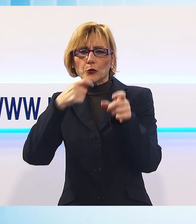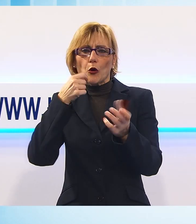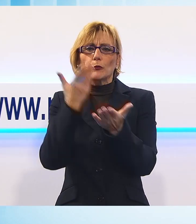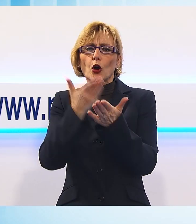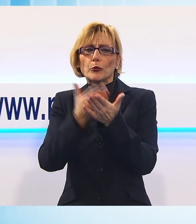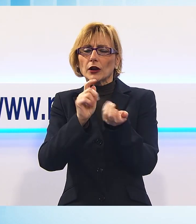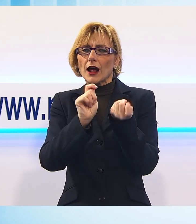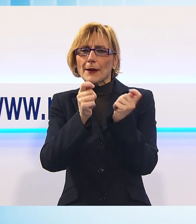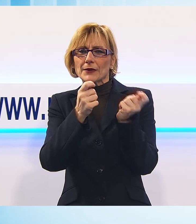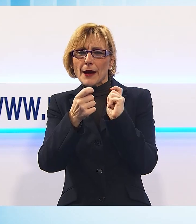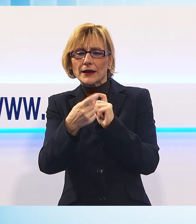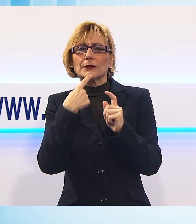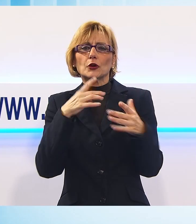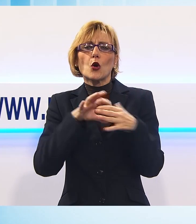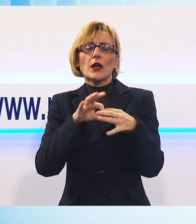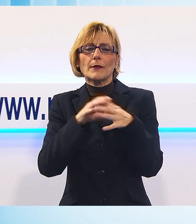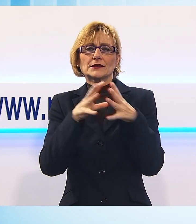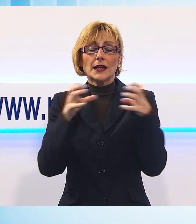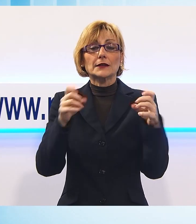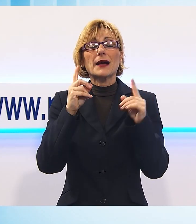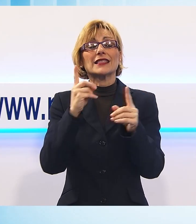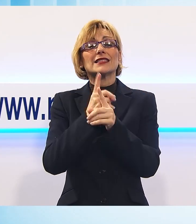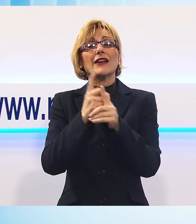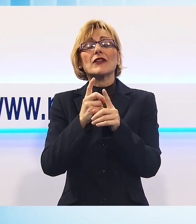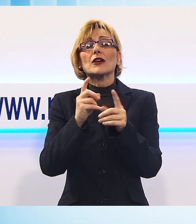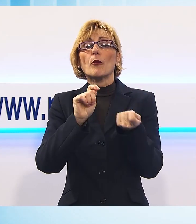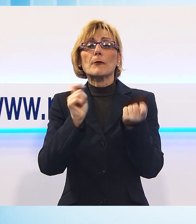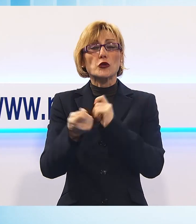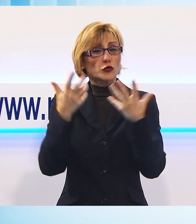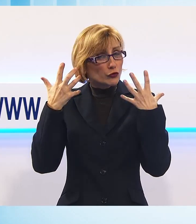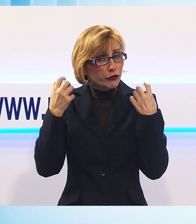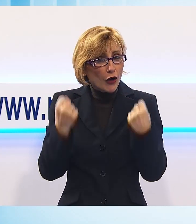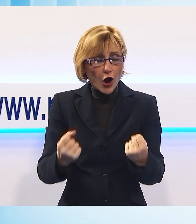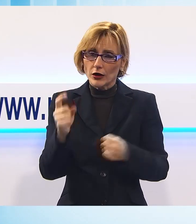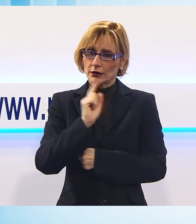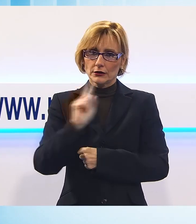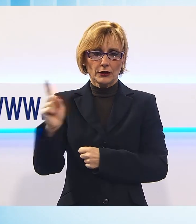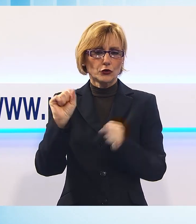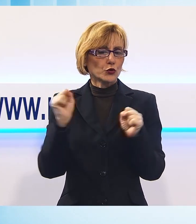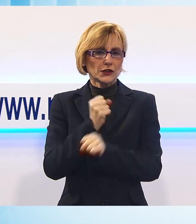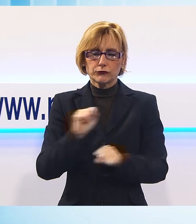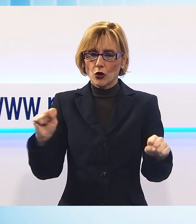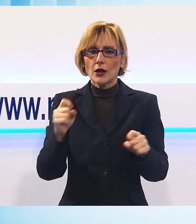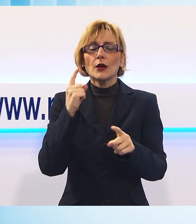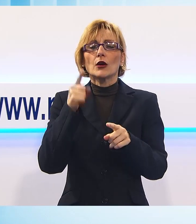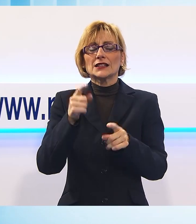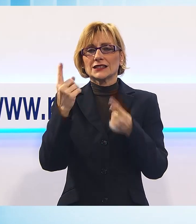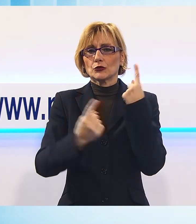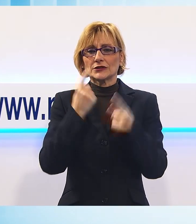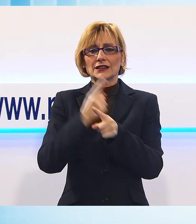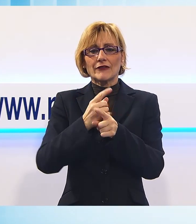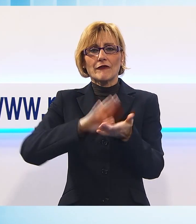collegamenti con le aziende, ma non dovrà trattarsi di modifiche sostanziali e questa è una condizione che deve valere per tutti.